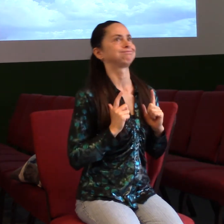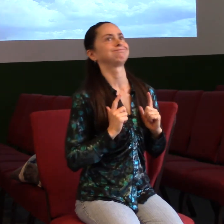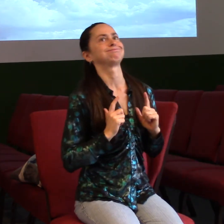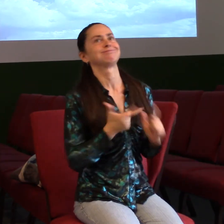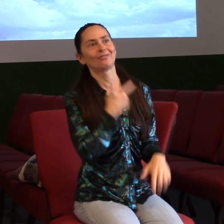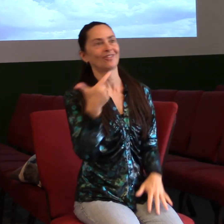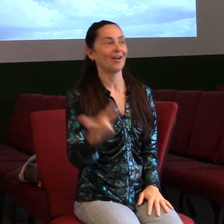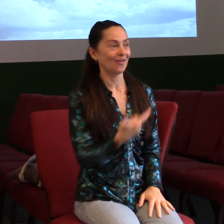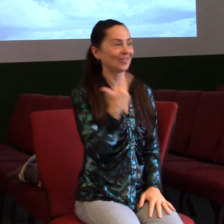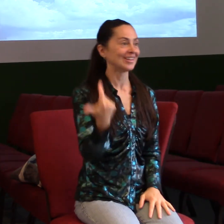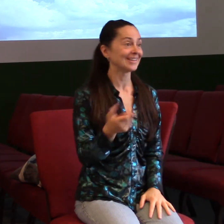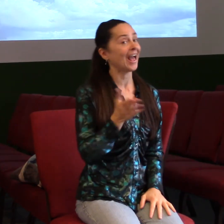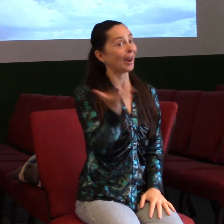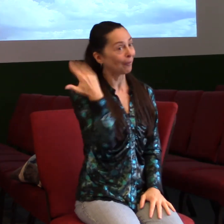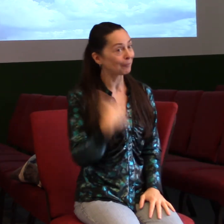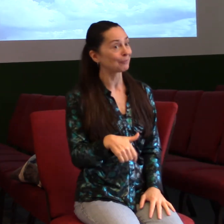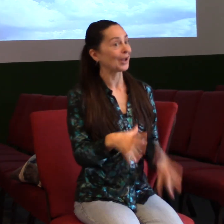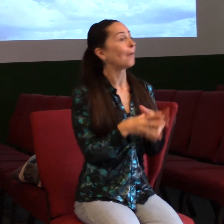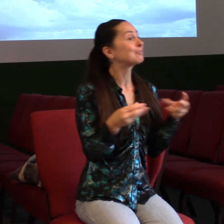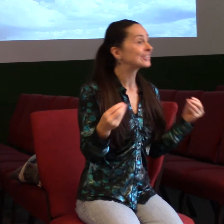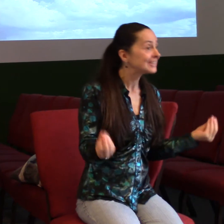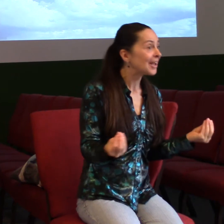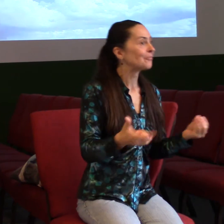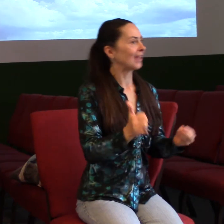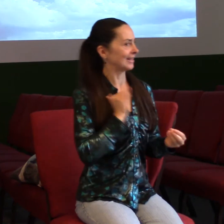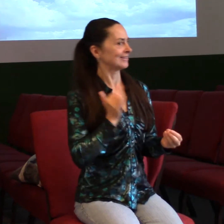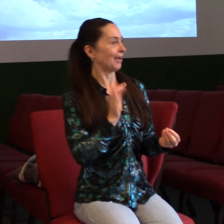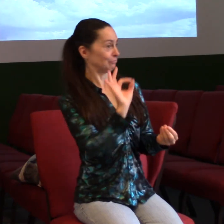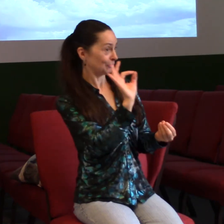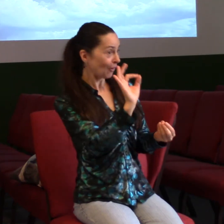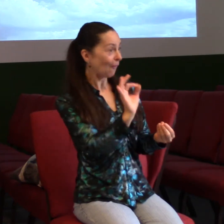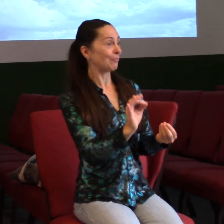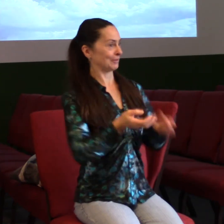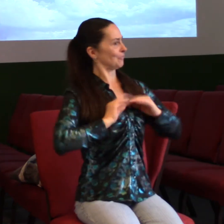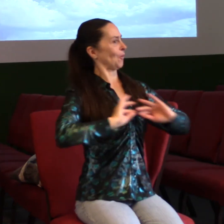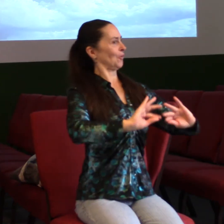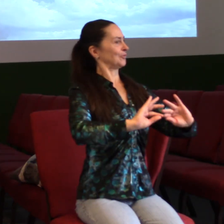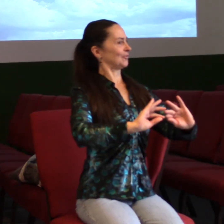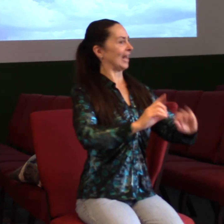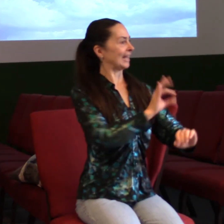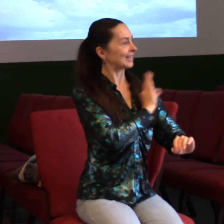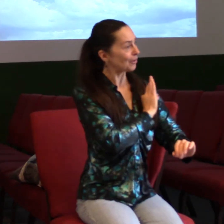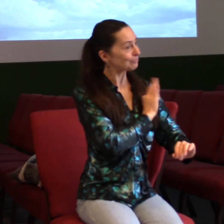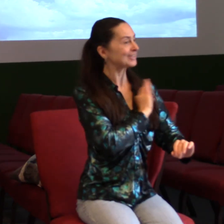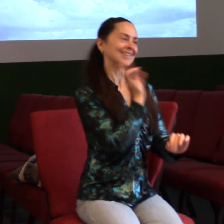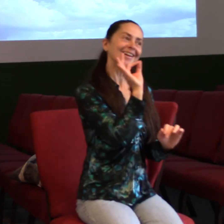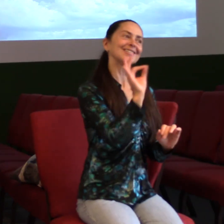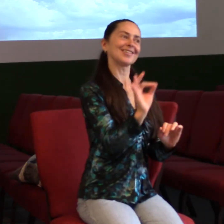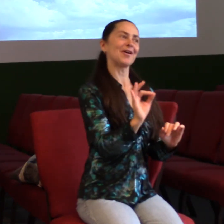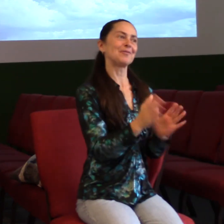velmi příjemně strávené. Ten zájem byl cítelný. A pak jsem to jenom před danem prohodil, že jsem slaměný vdovec,